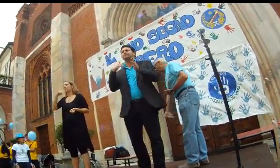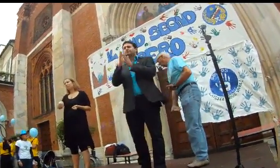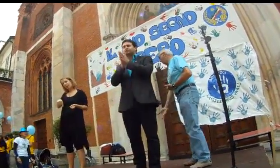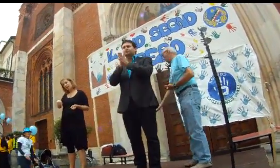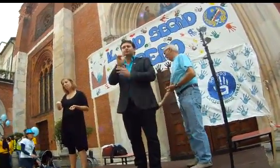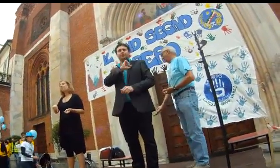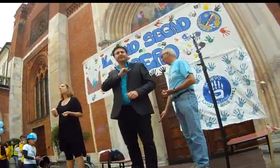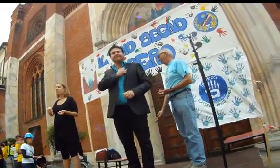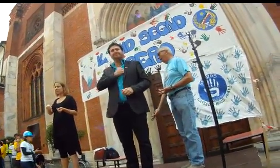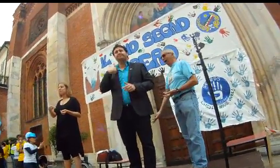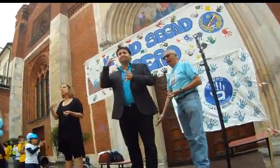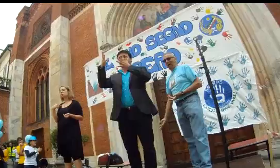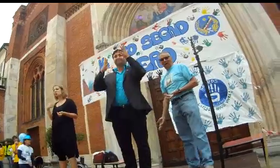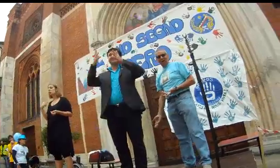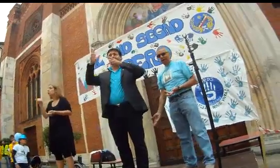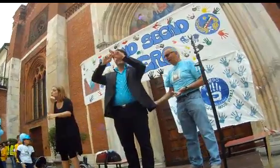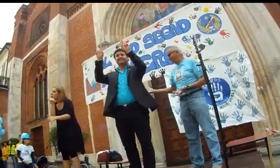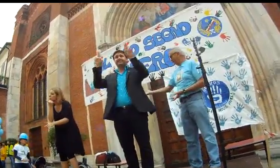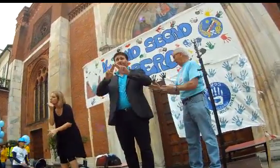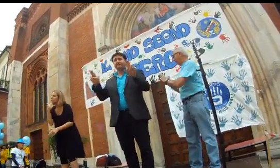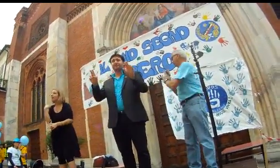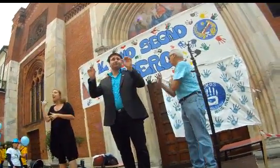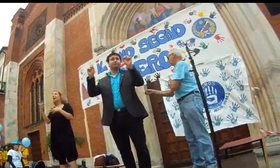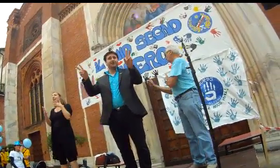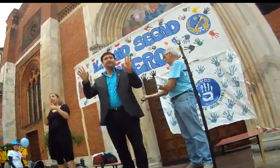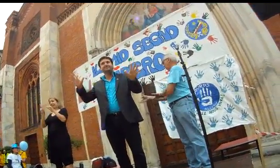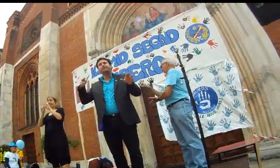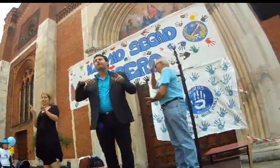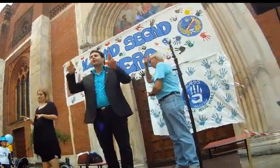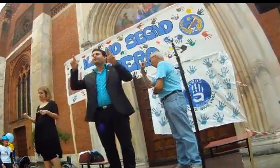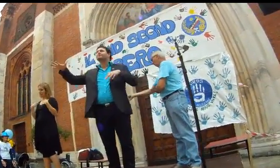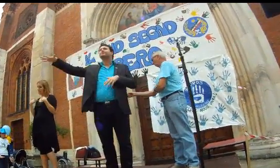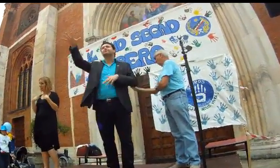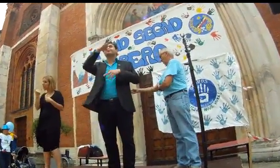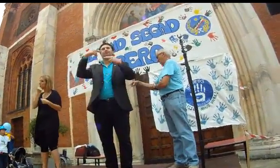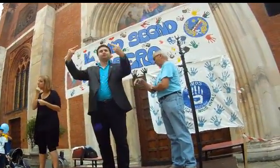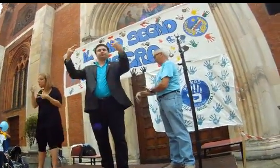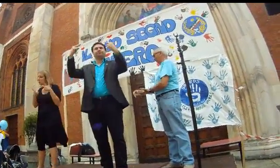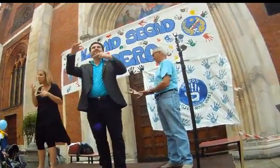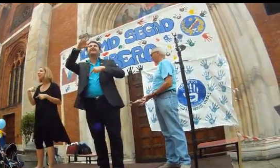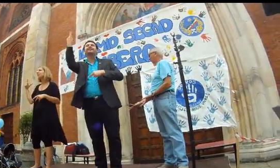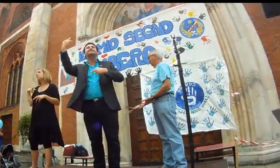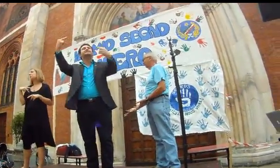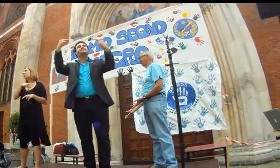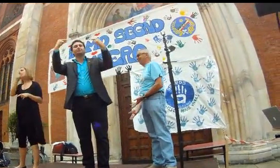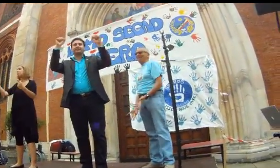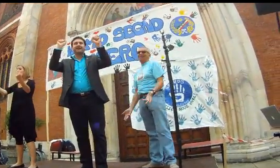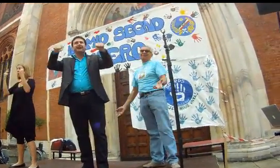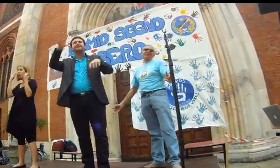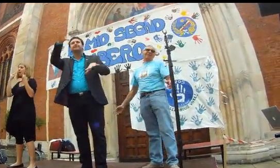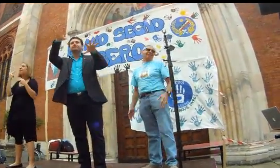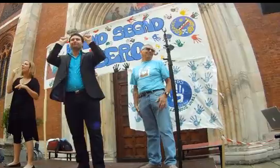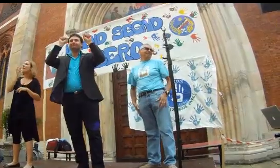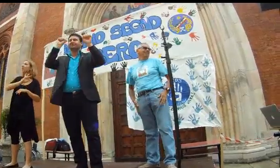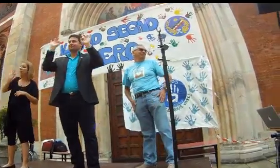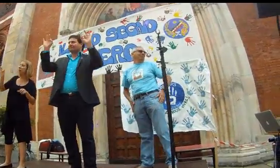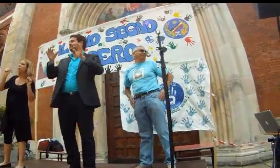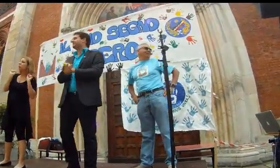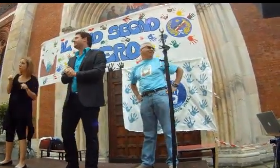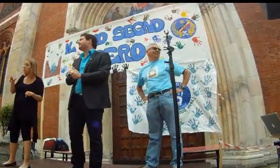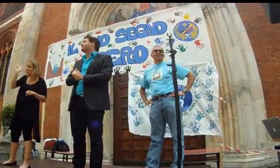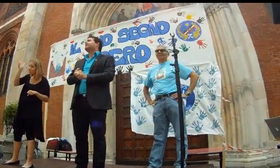Sono molto contento di essere qui, mi scuso se segnerò con la lingua dei segni